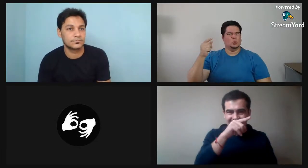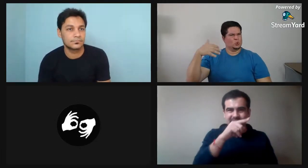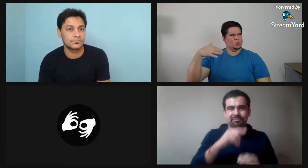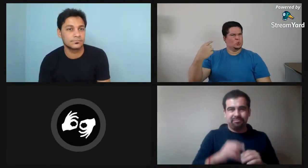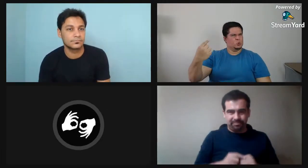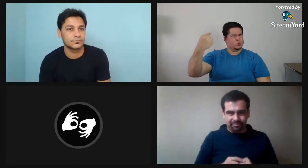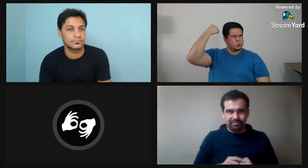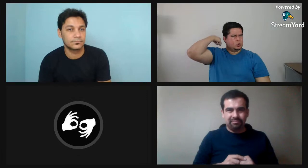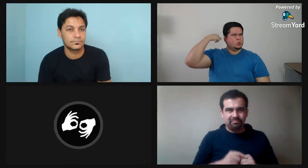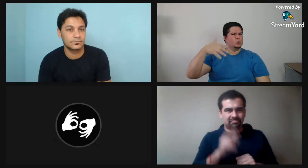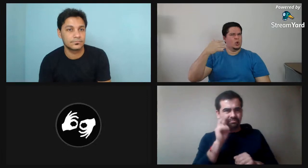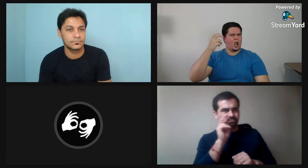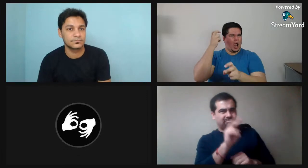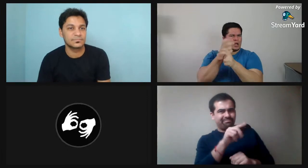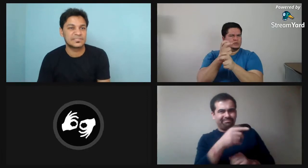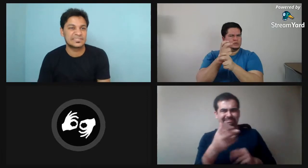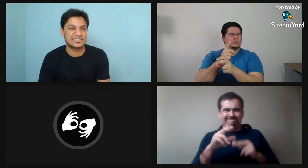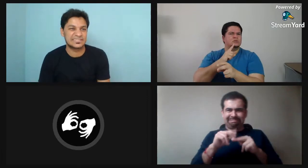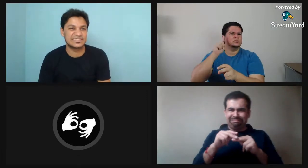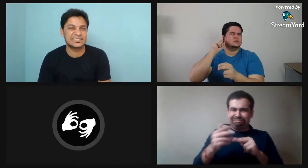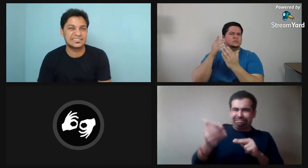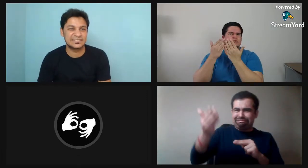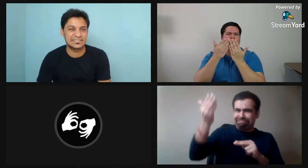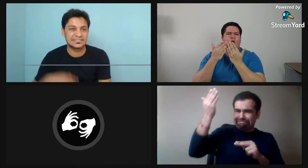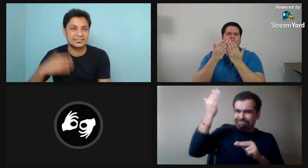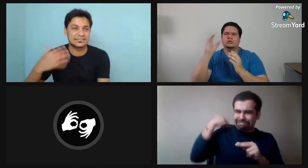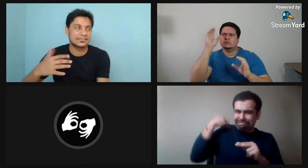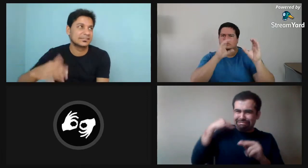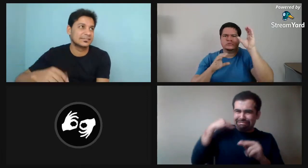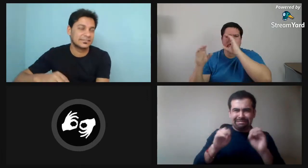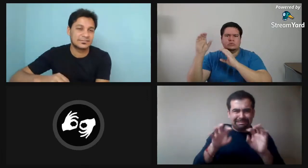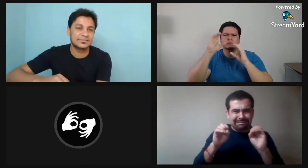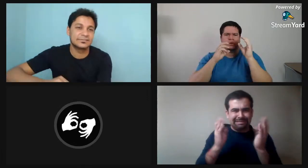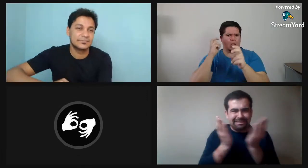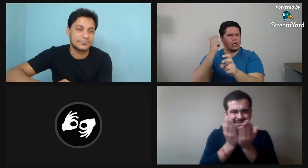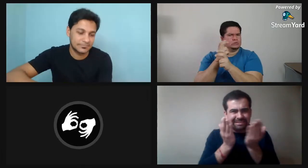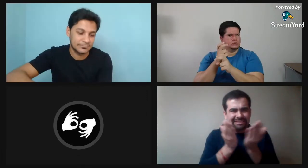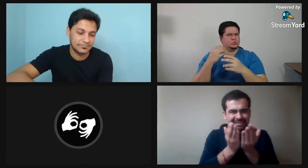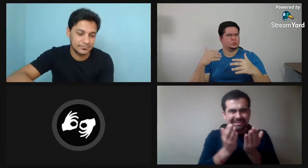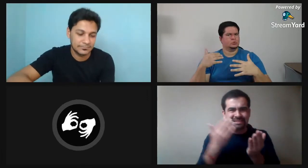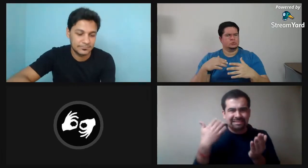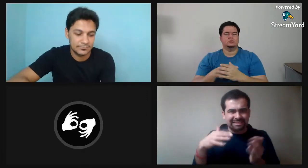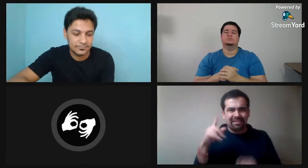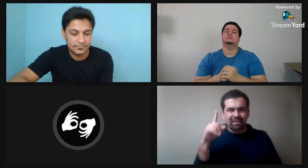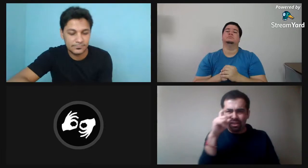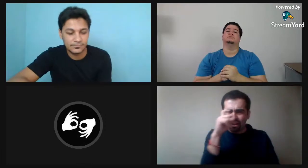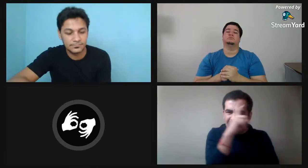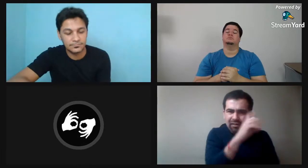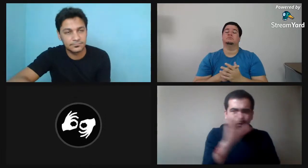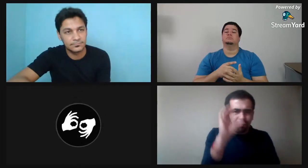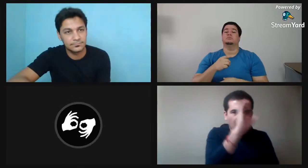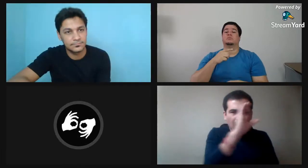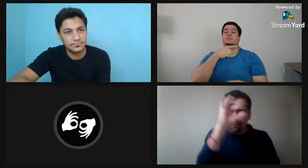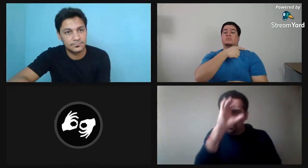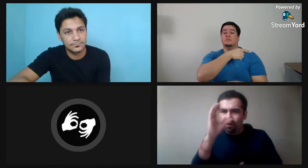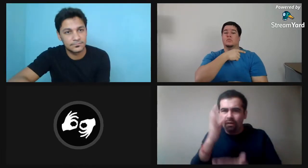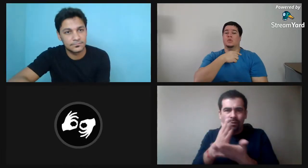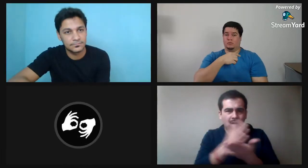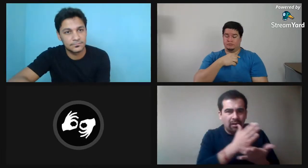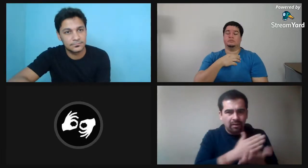Él se comunicaba en lengua de seña de manera tardía cuando entró recién o se contactó con la iglesia, cuando él comenzó a compartir a interactuar en la